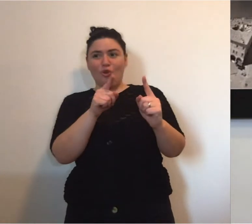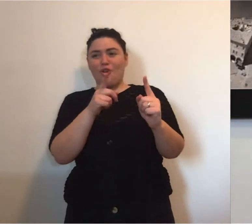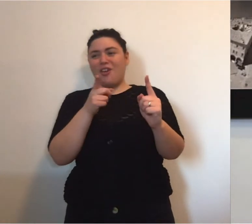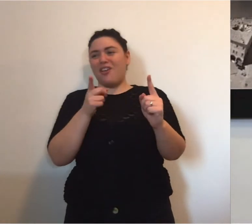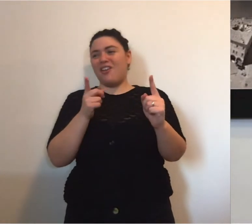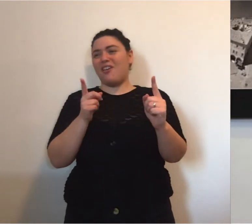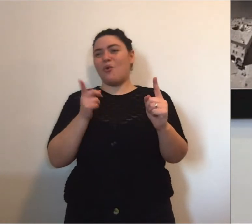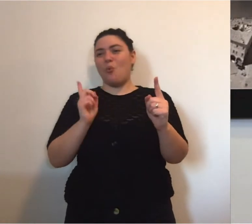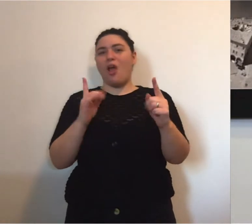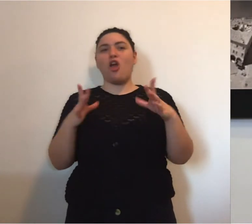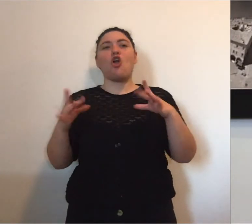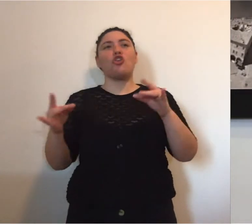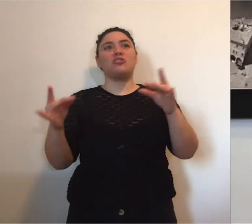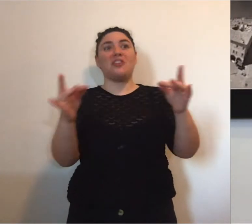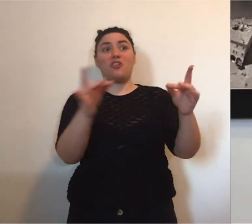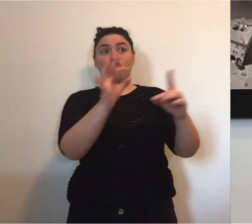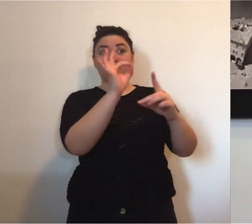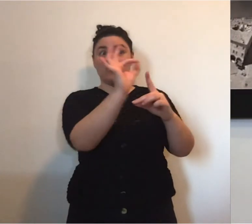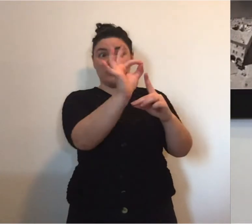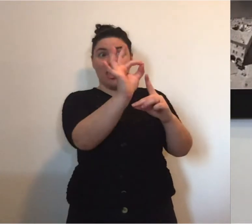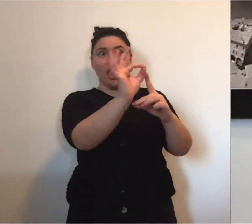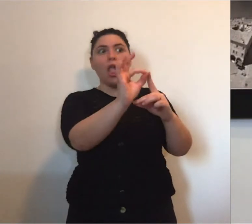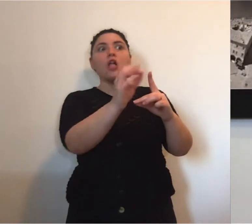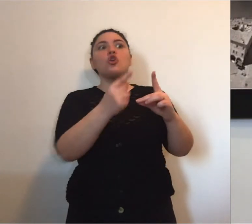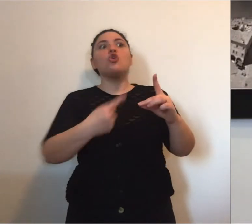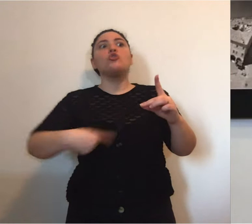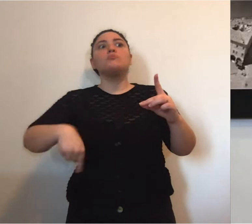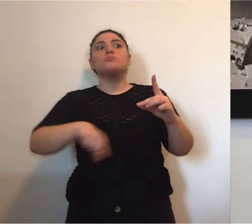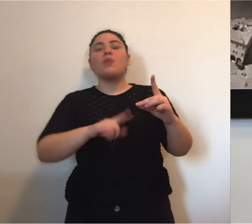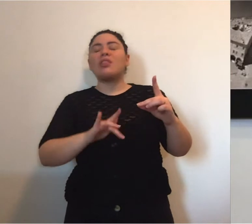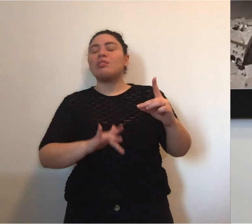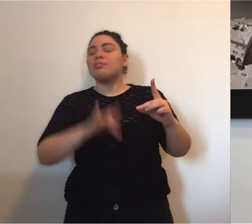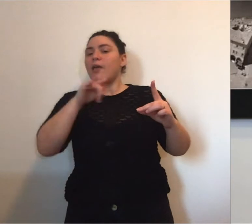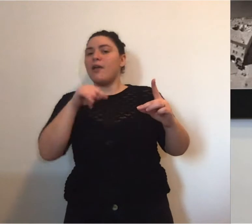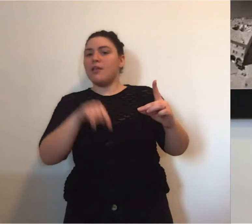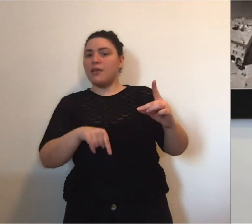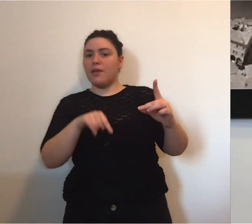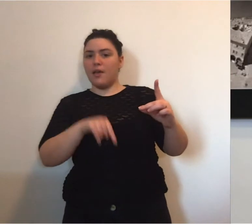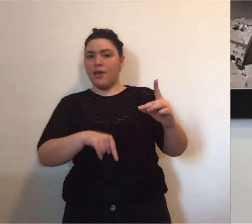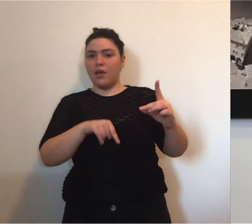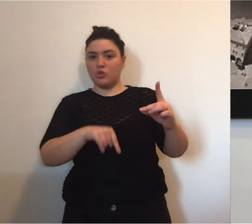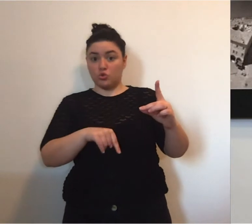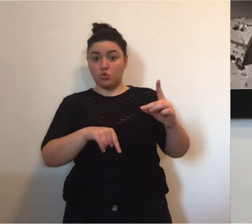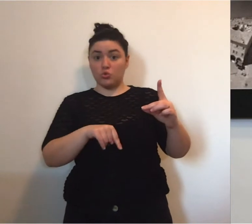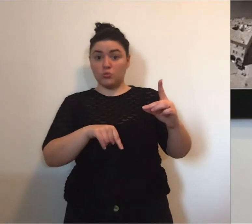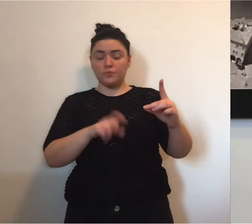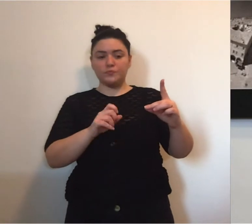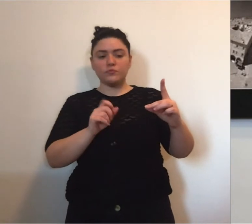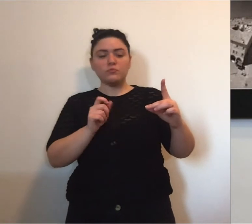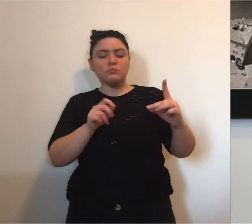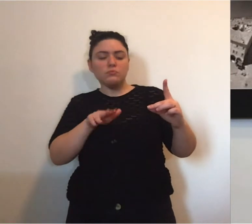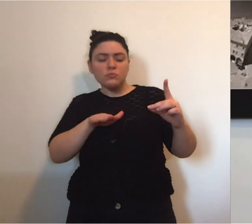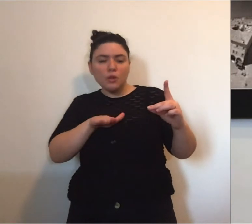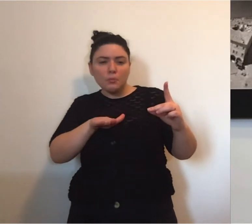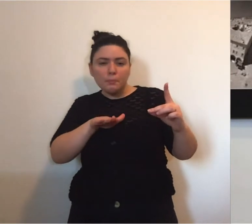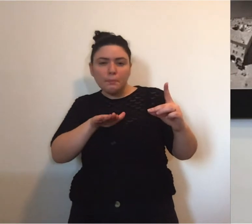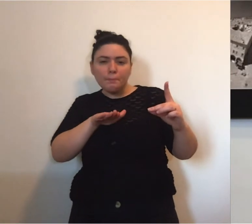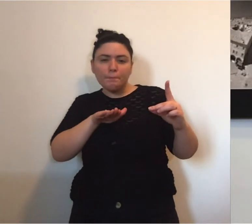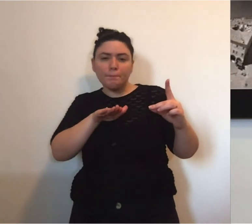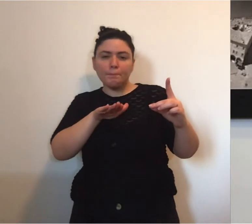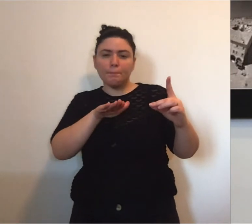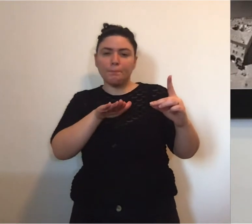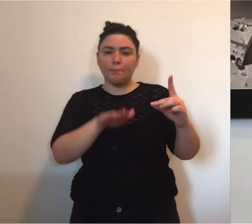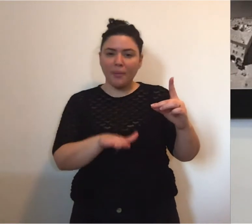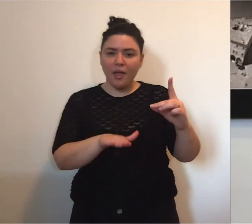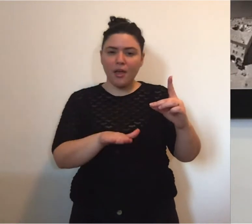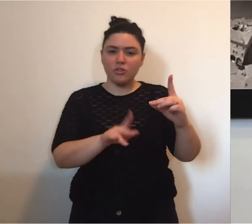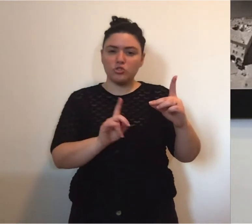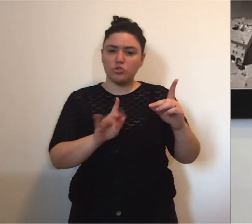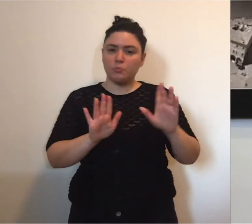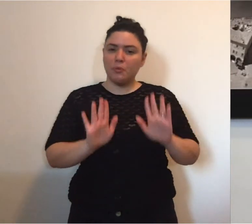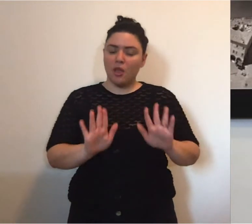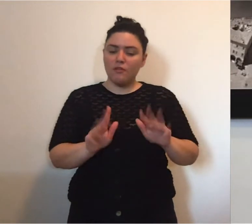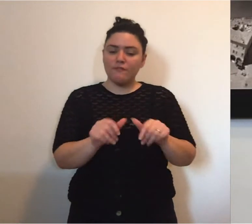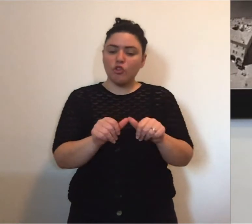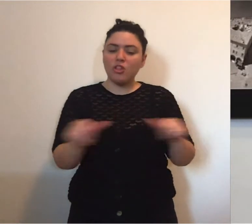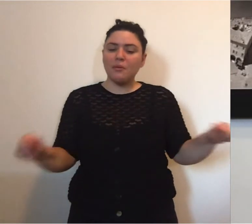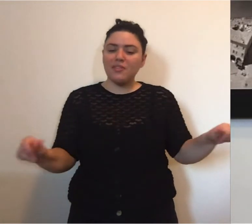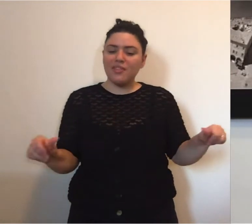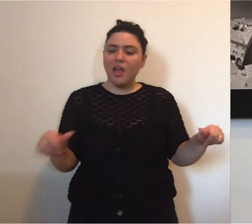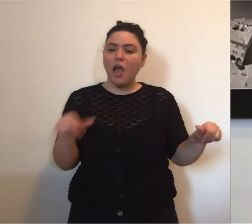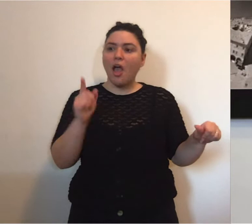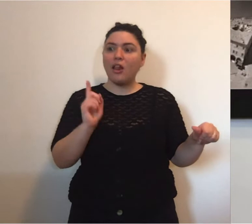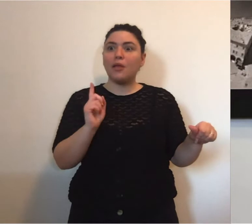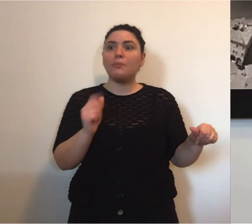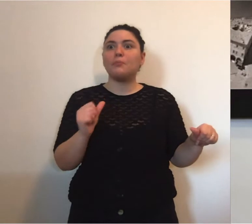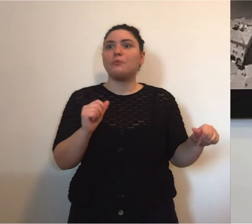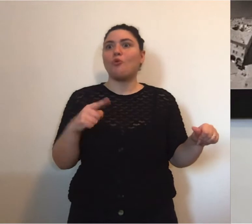'obiettivo che abbiamo, che è quello dei contagi zero. Si tratta di un passo ulteriore, fondamentale,